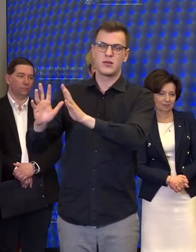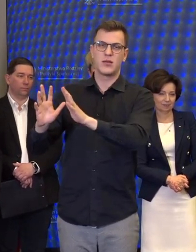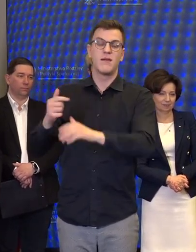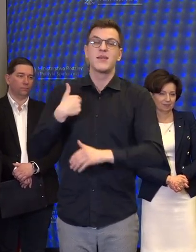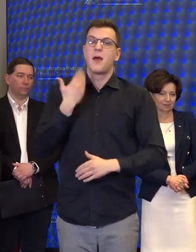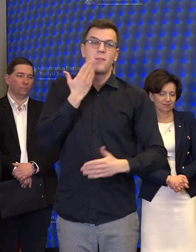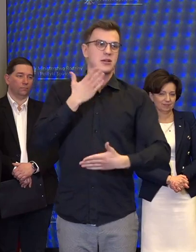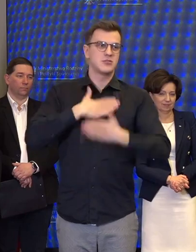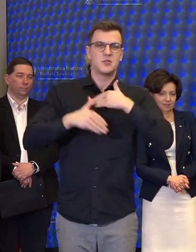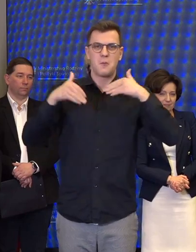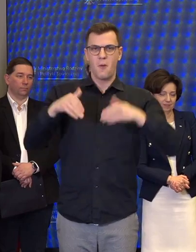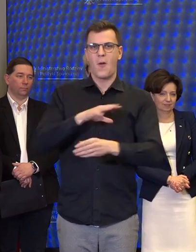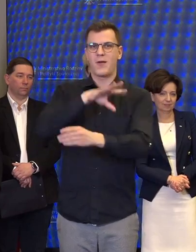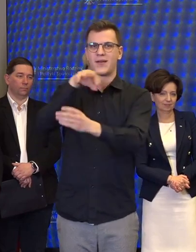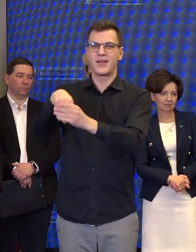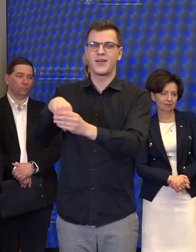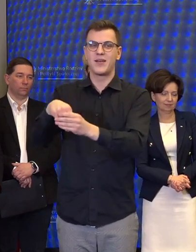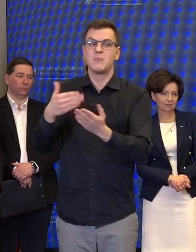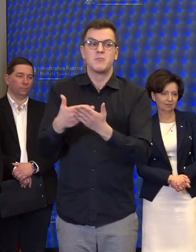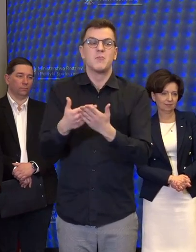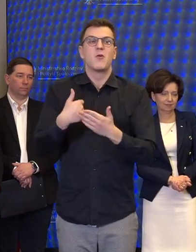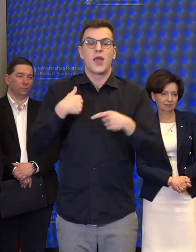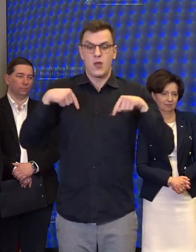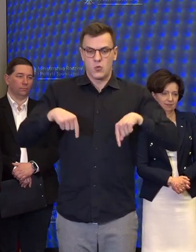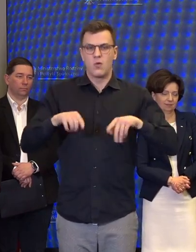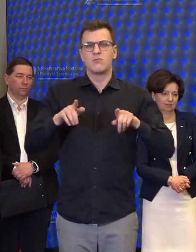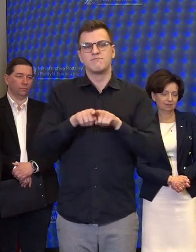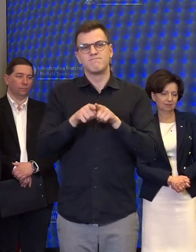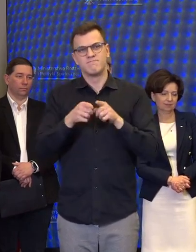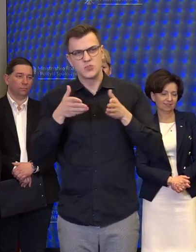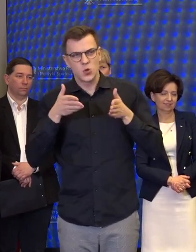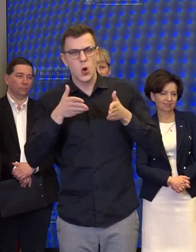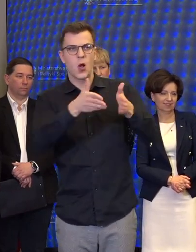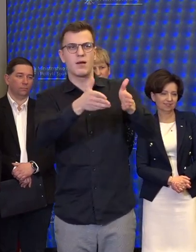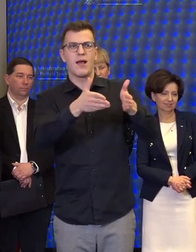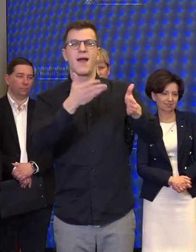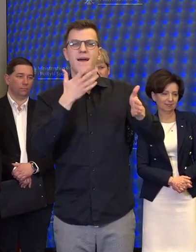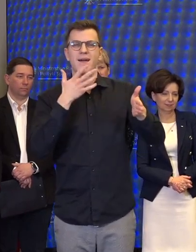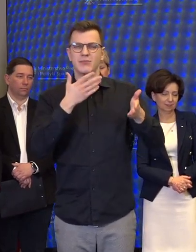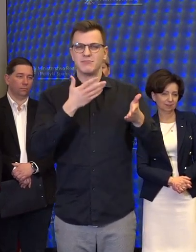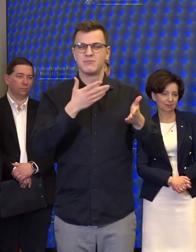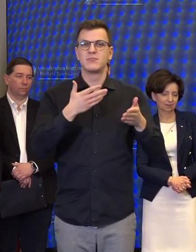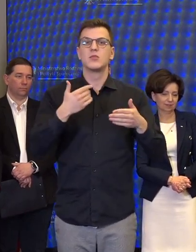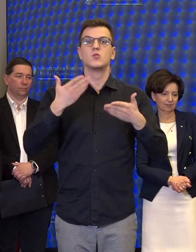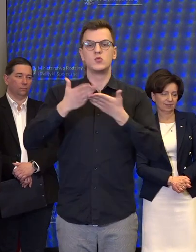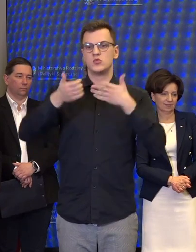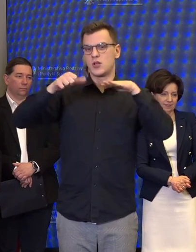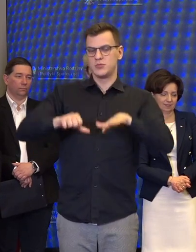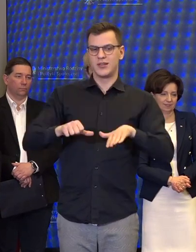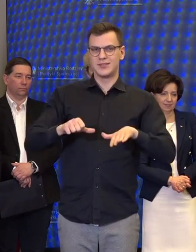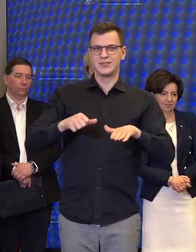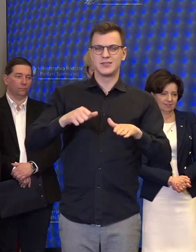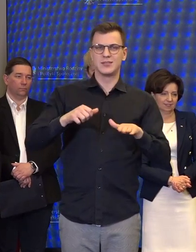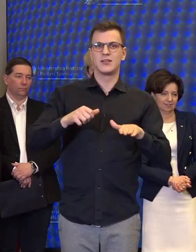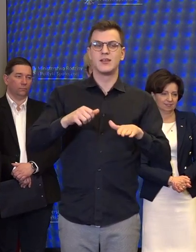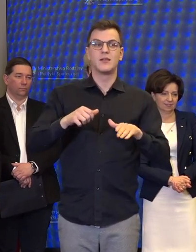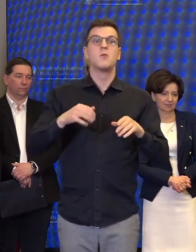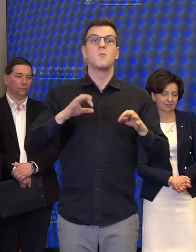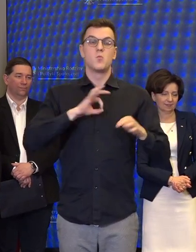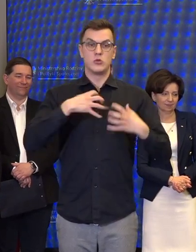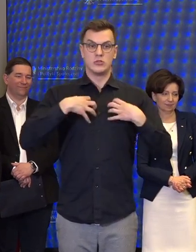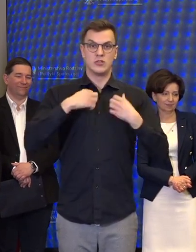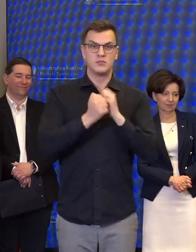udział, bo ta ścieżka, na której jestem od 6 miesięcy, totalnie zmienia moje życie i zmienia państwa życie.